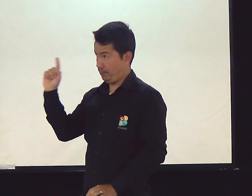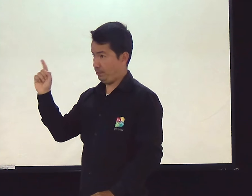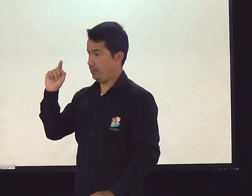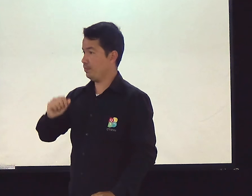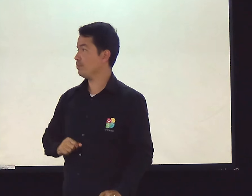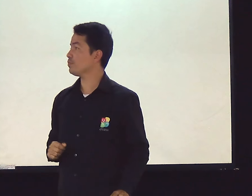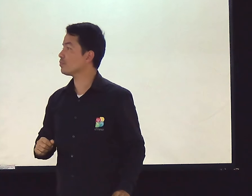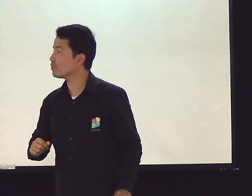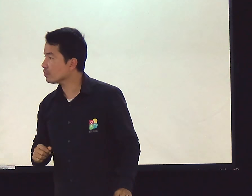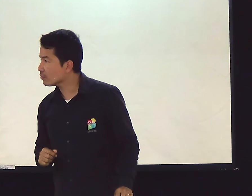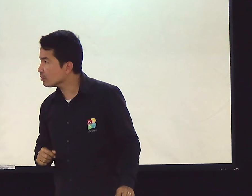Pode passar.